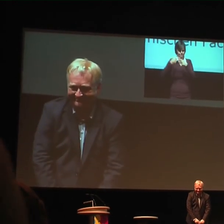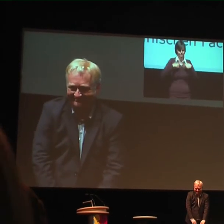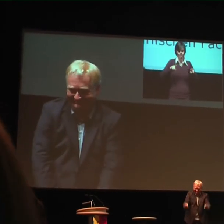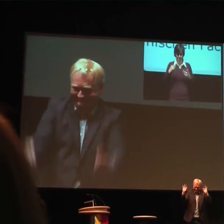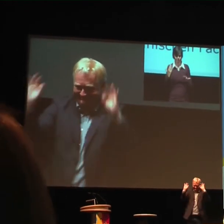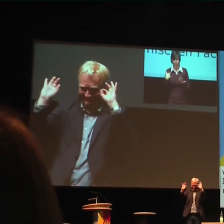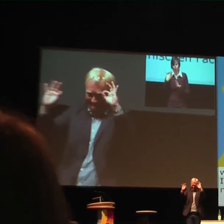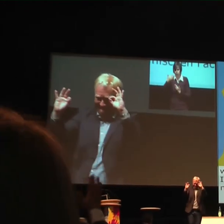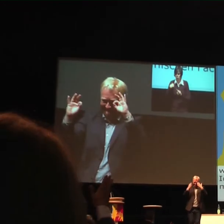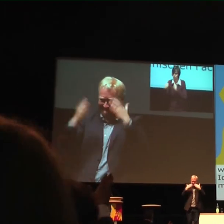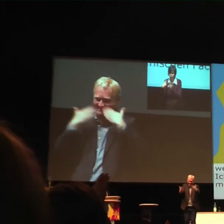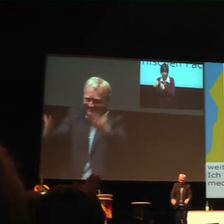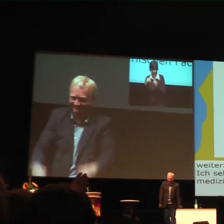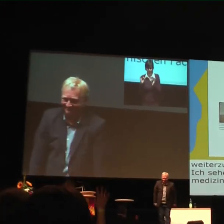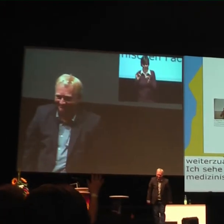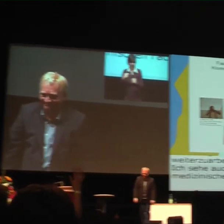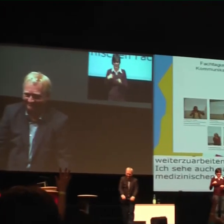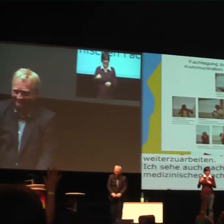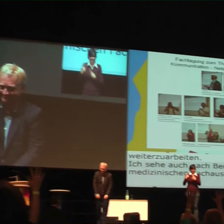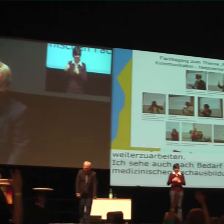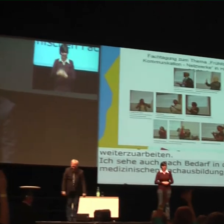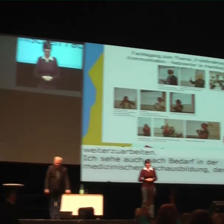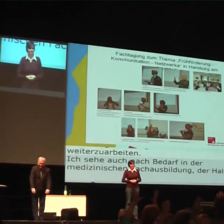Zusammenarbeit der unterschiedlichen Stellen tatsächlich hinbekommen.